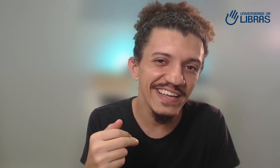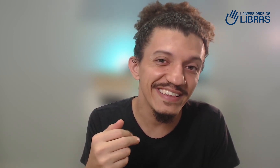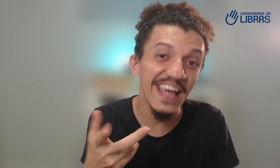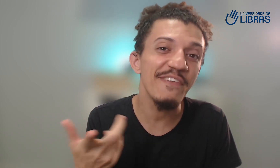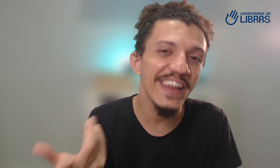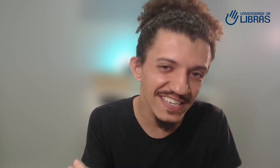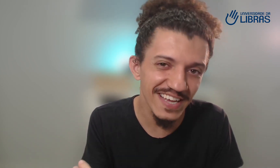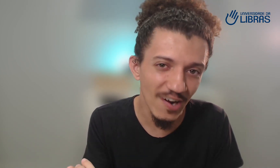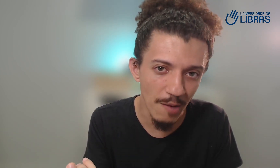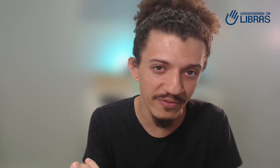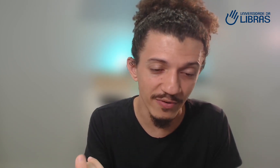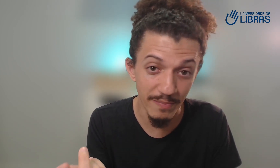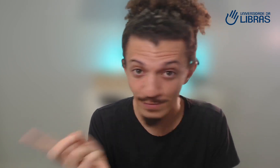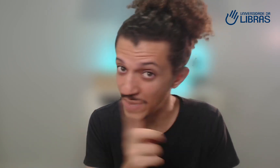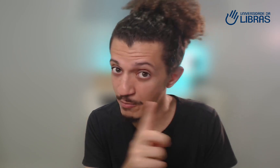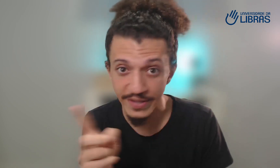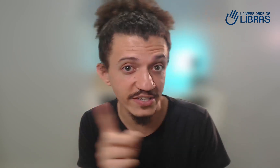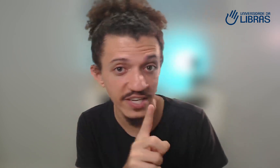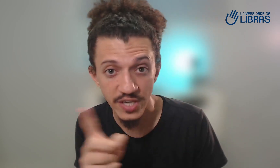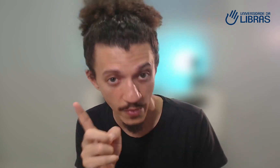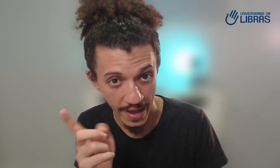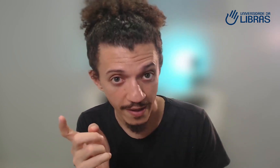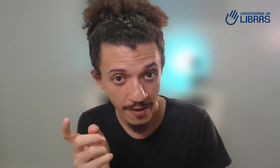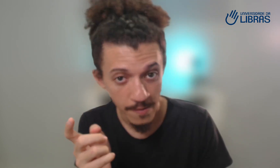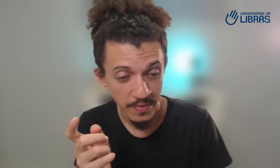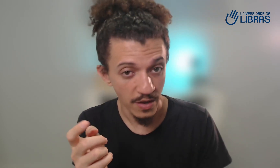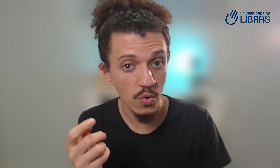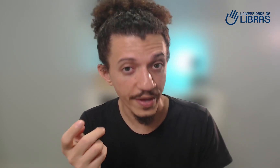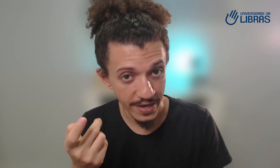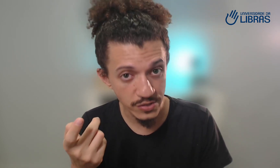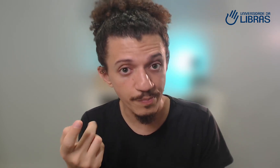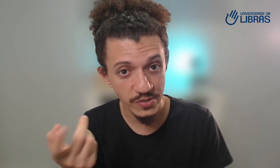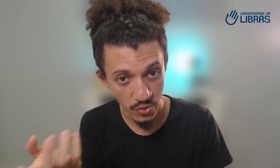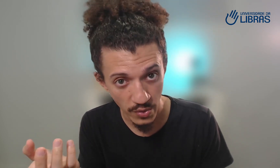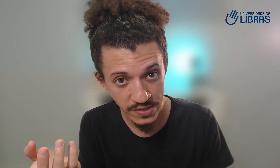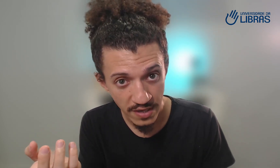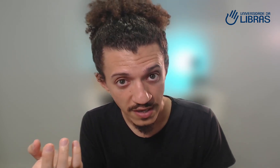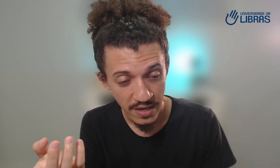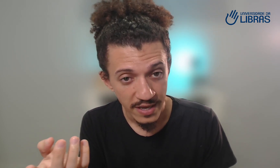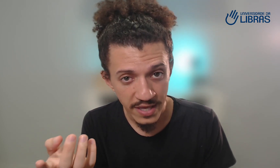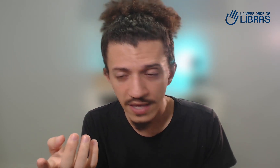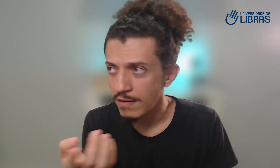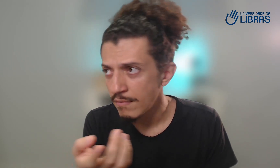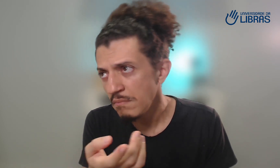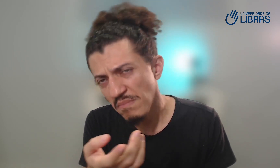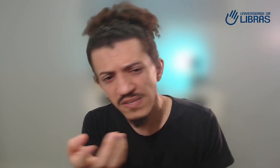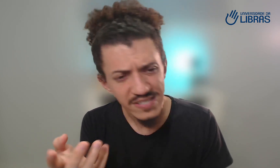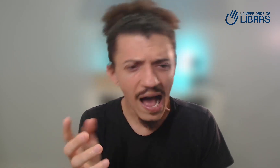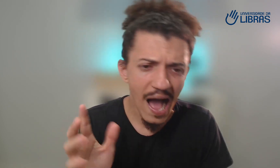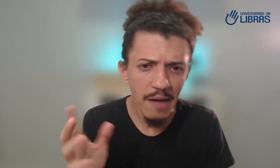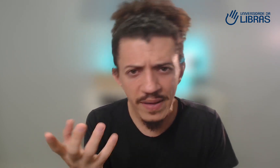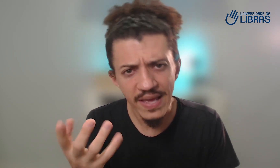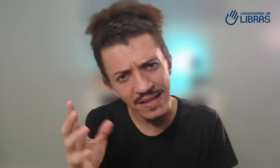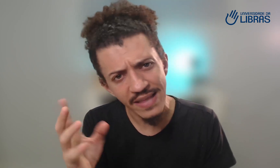deveria ser óbvio, mas para muita gente não é. Eu conheço pessoas que sabem até